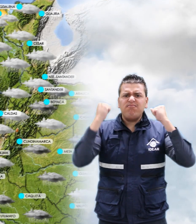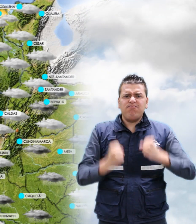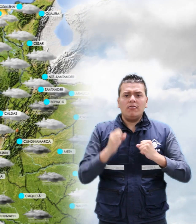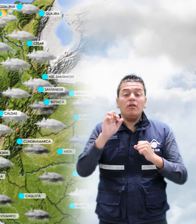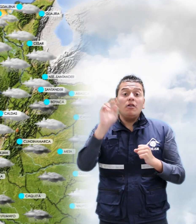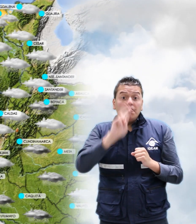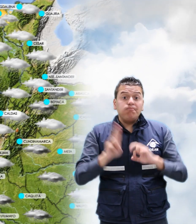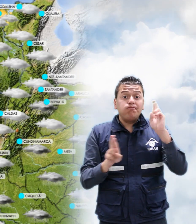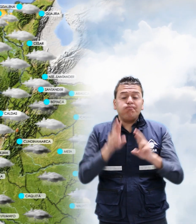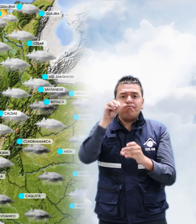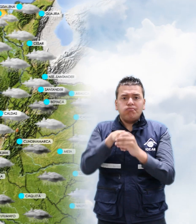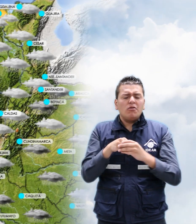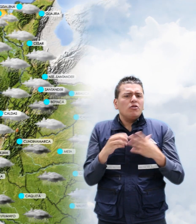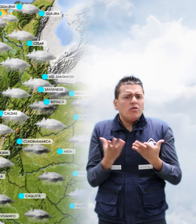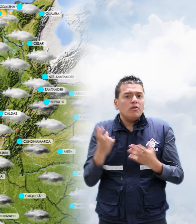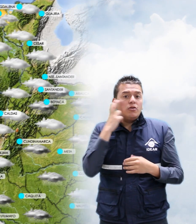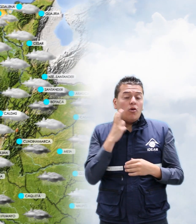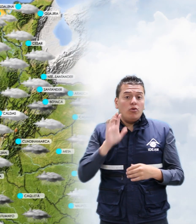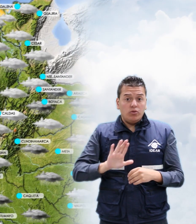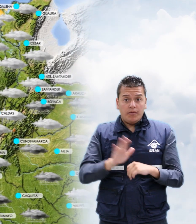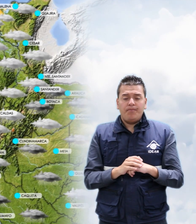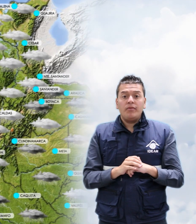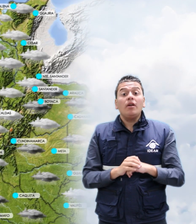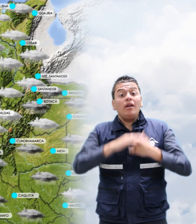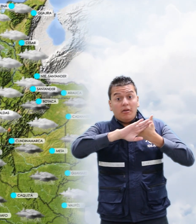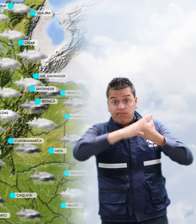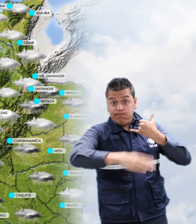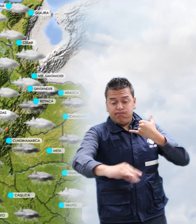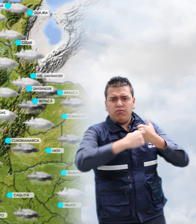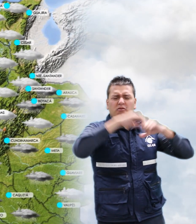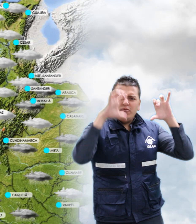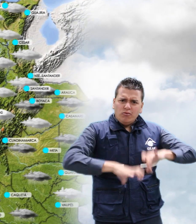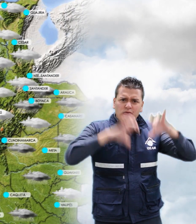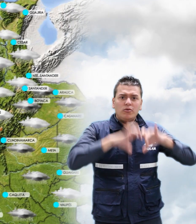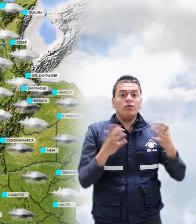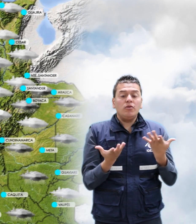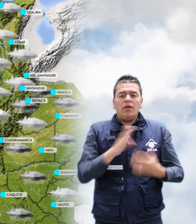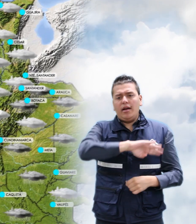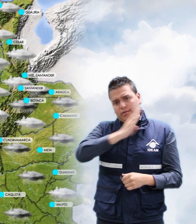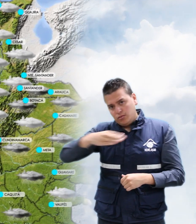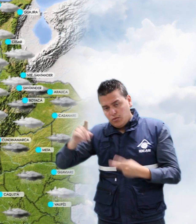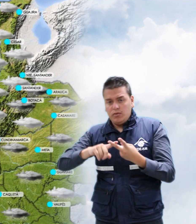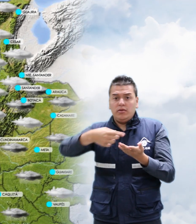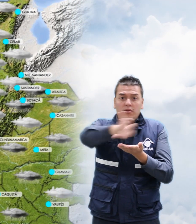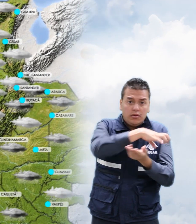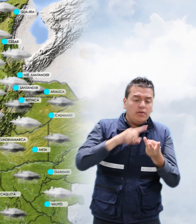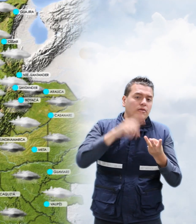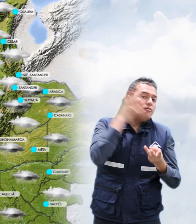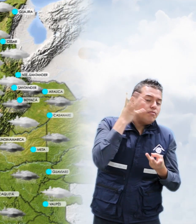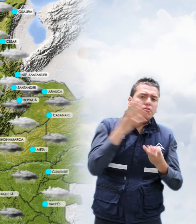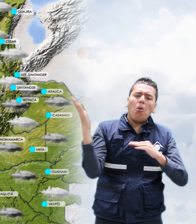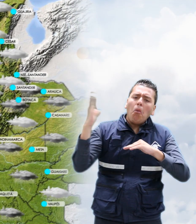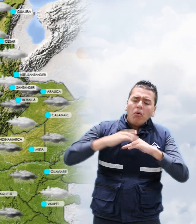eléctrica especialmente en Chocó. La región andina con lluvias en sectores de Antioquia y Los Santanderes, lluvias de